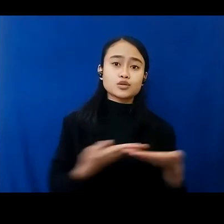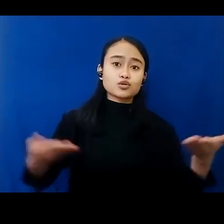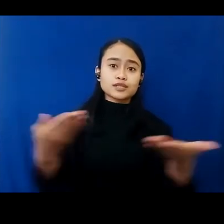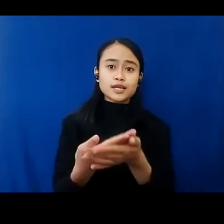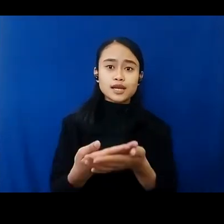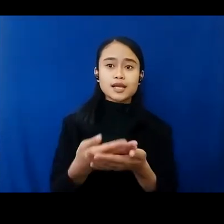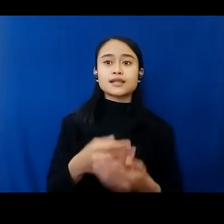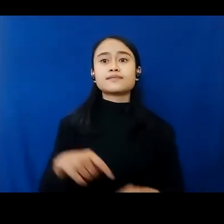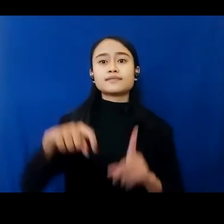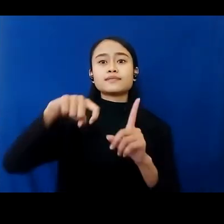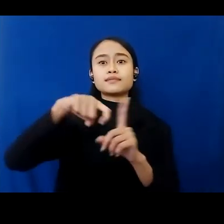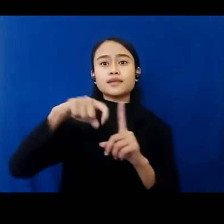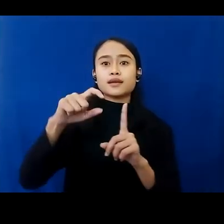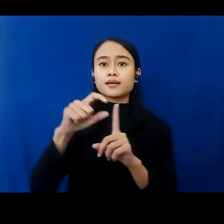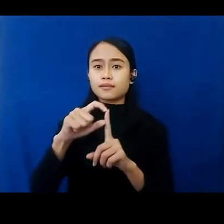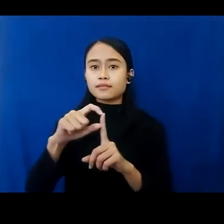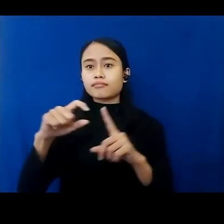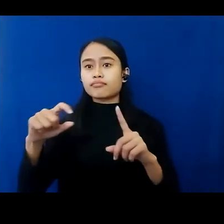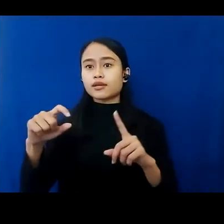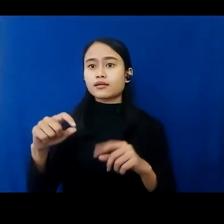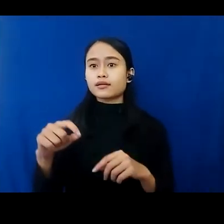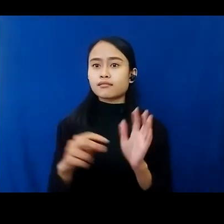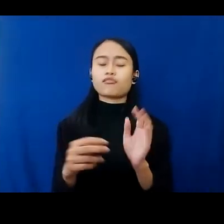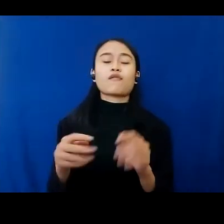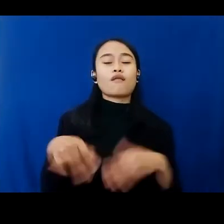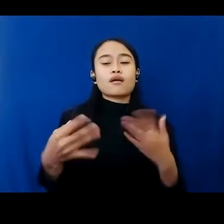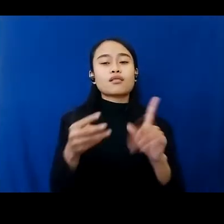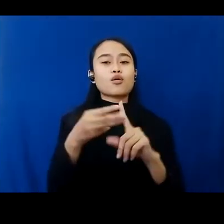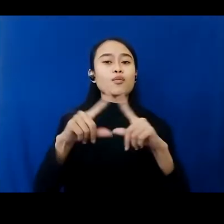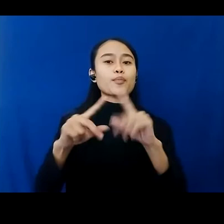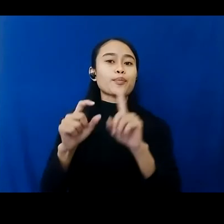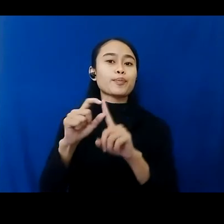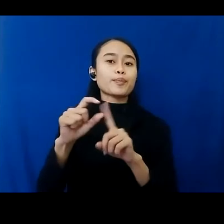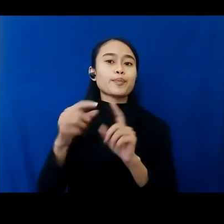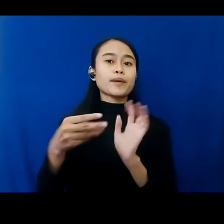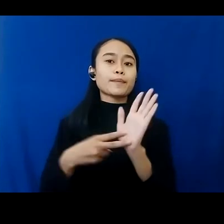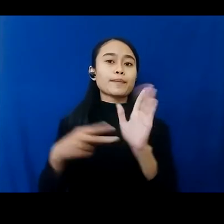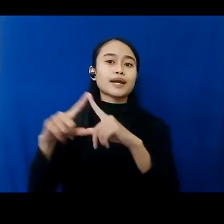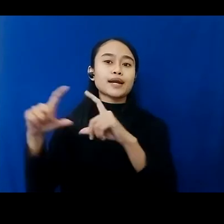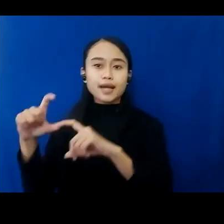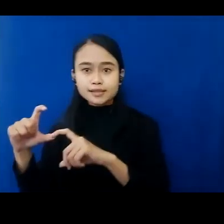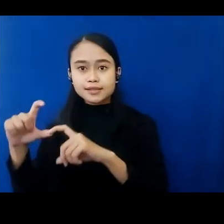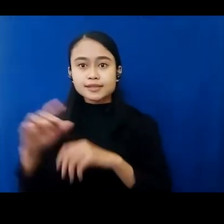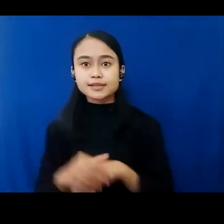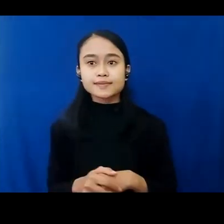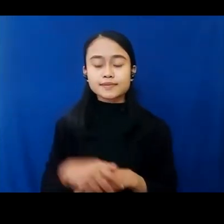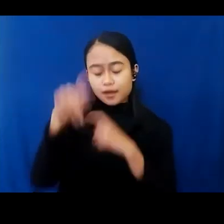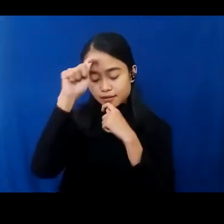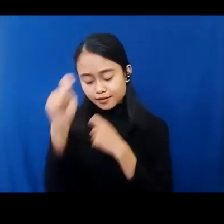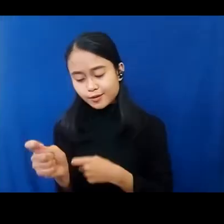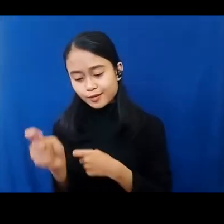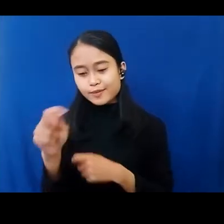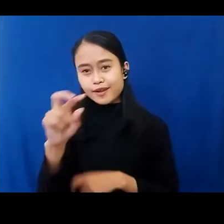Kementerian Perencanaan Pembangunan Nasional atau BAPNAS. Yang terhormat dan terkasih para narasumber, Ranti,